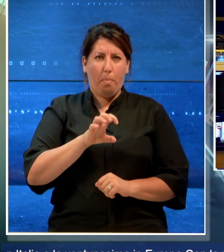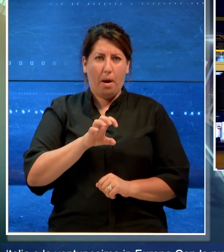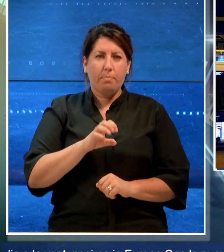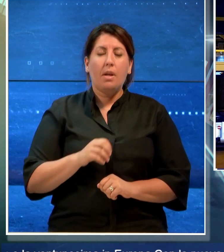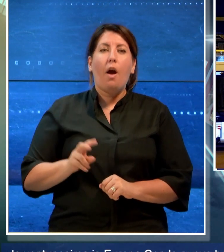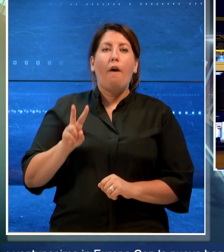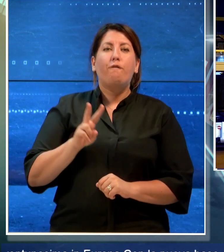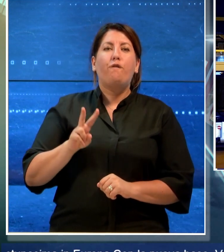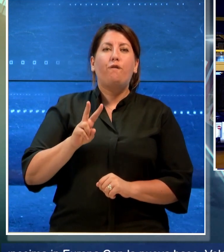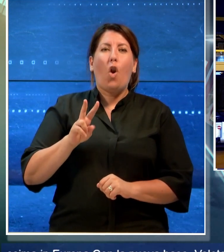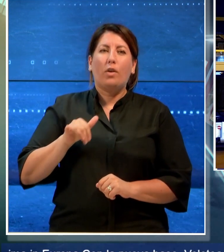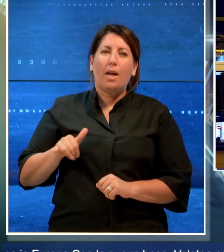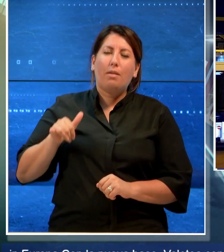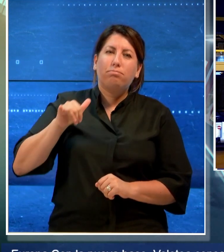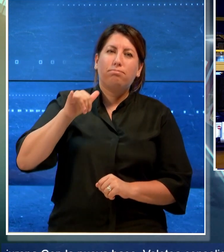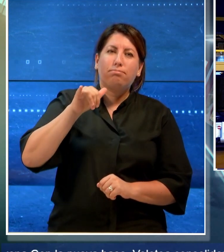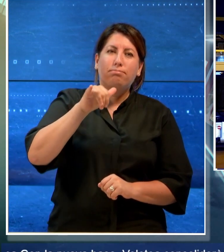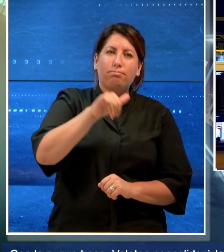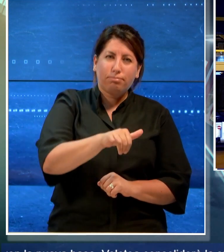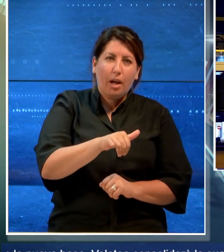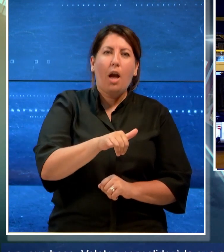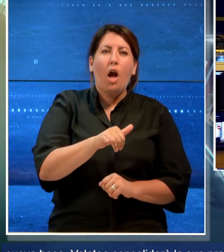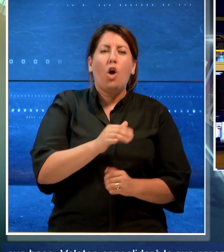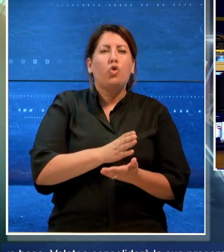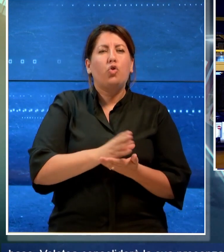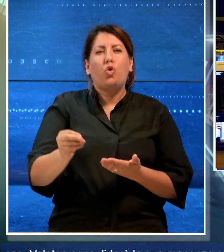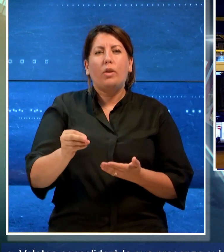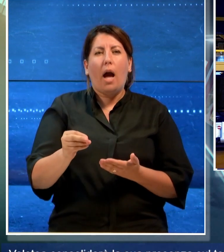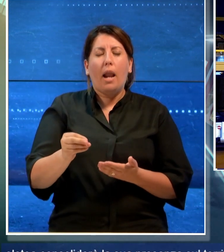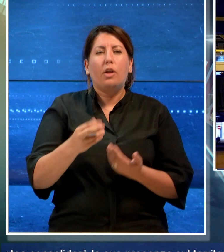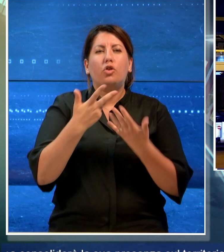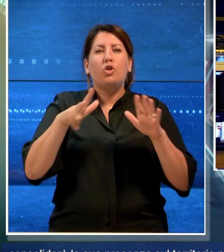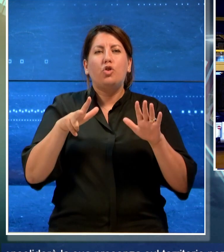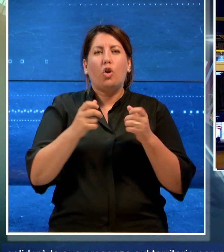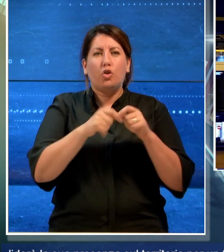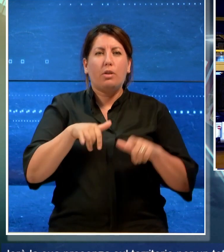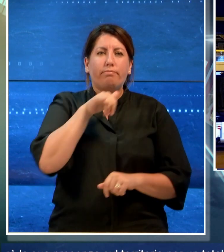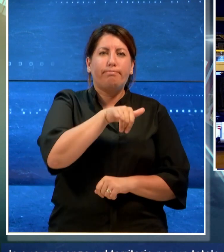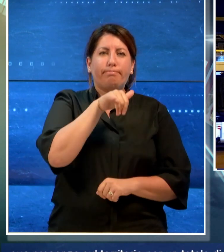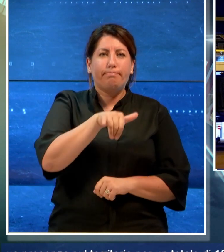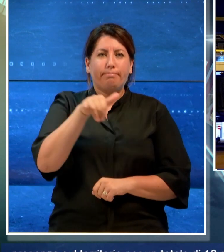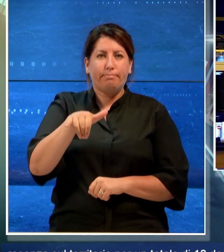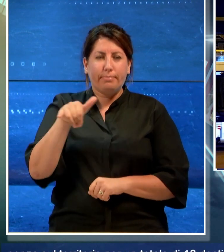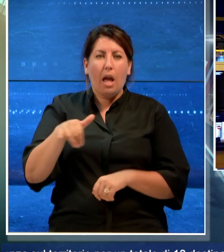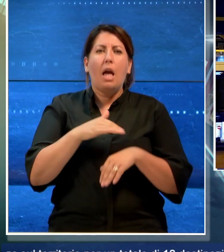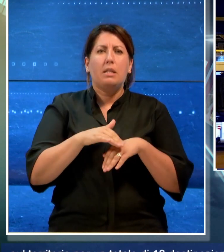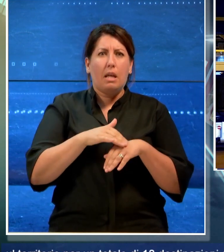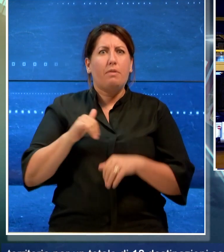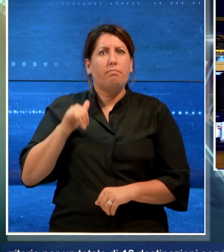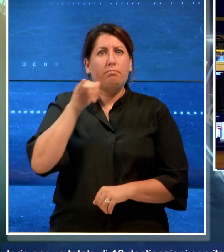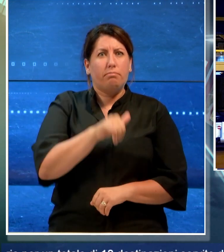sua presenza sul territorio per un totale di 18 destinazioni servite dalla compagnia,